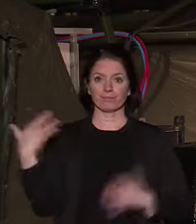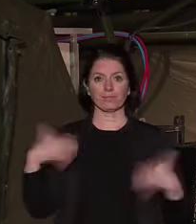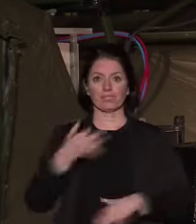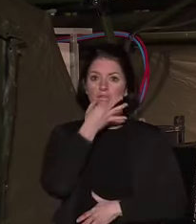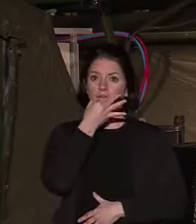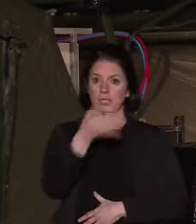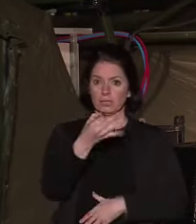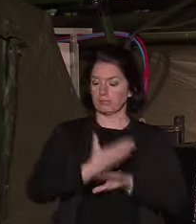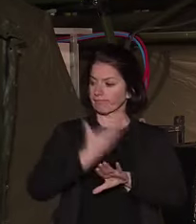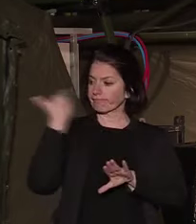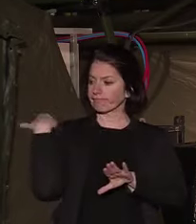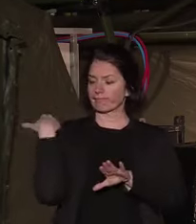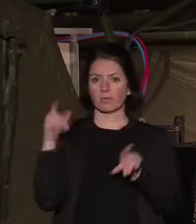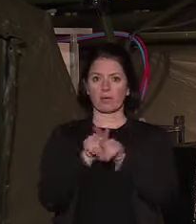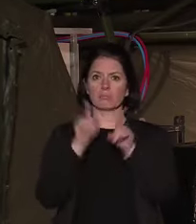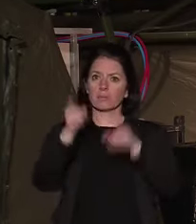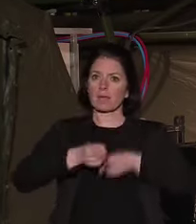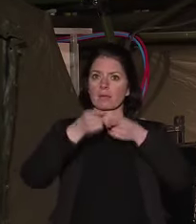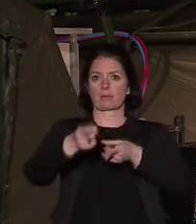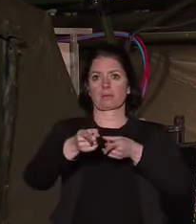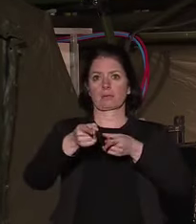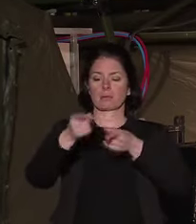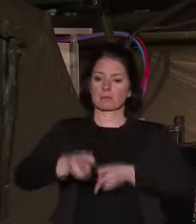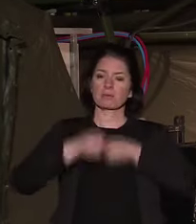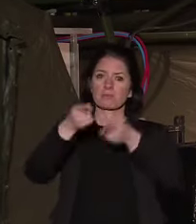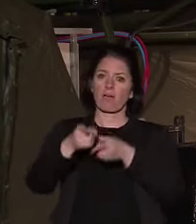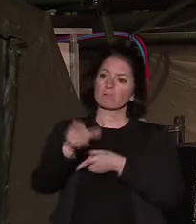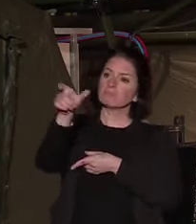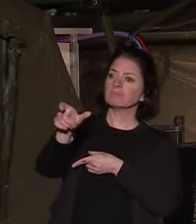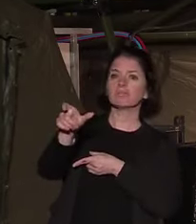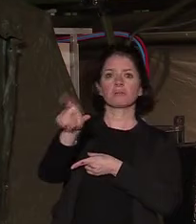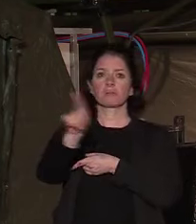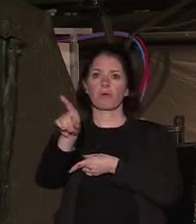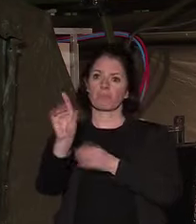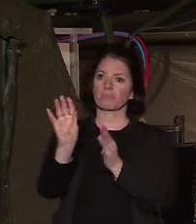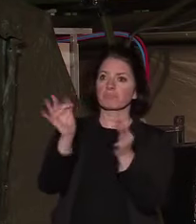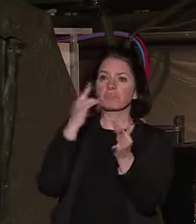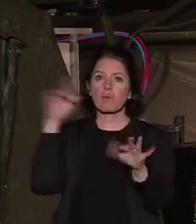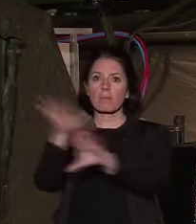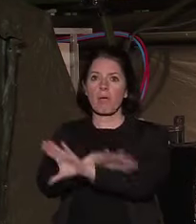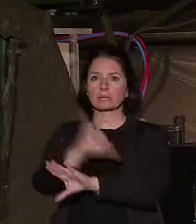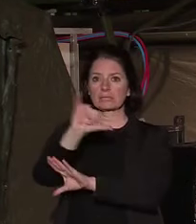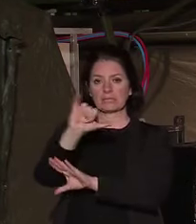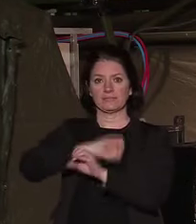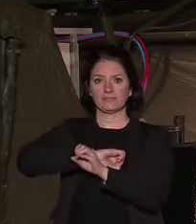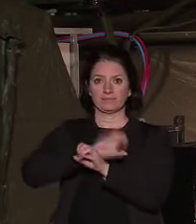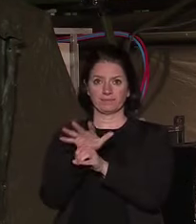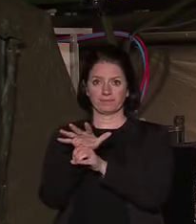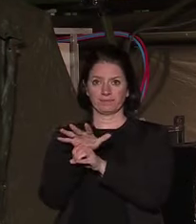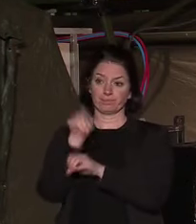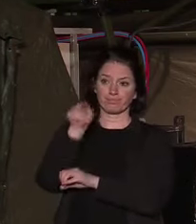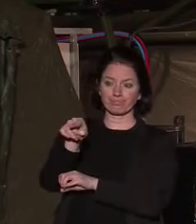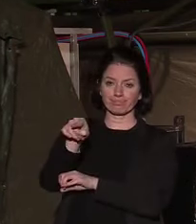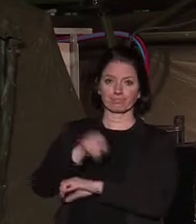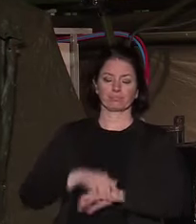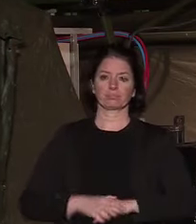engagés dans une guerre, une guerre contre un ennemi invisible, ce virus, le Covid-19.